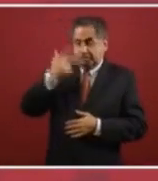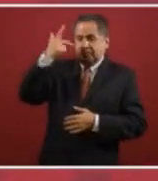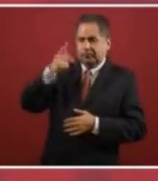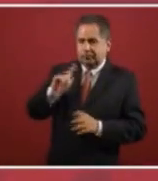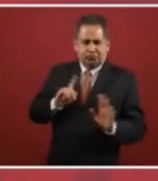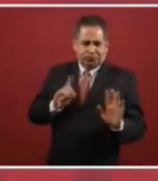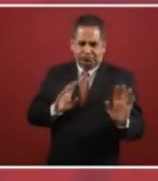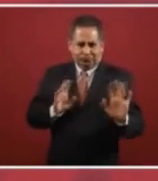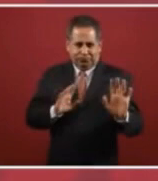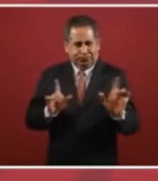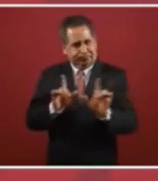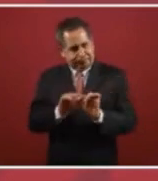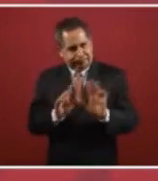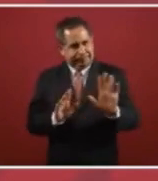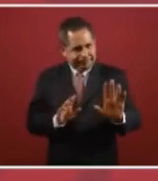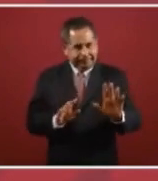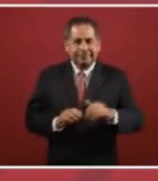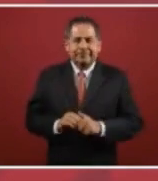es que